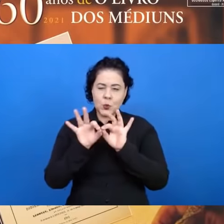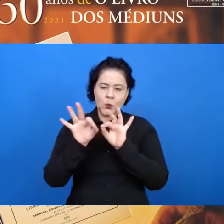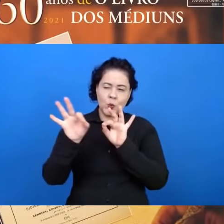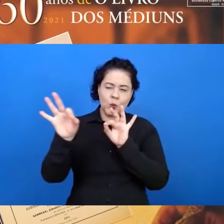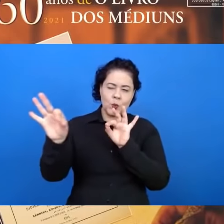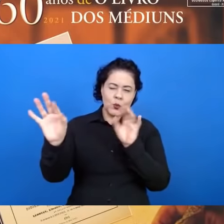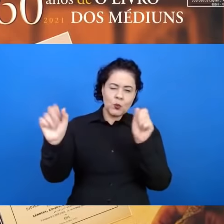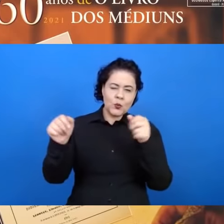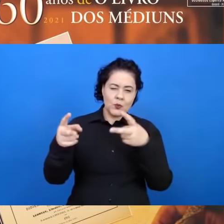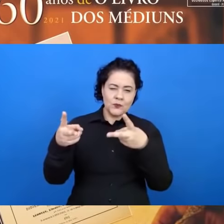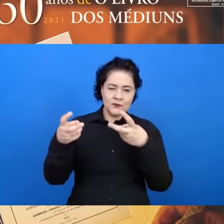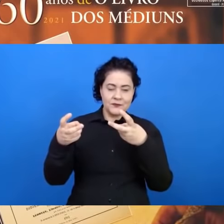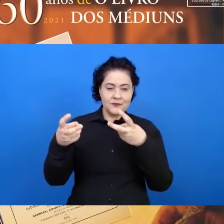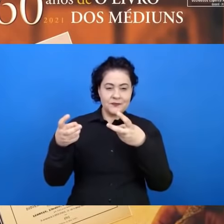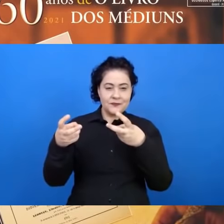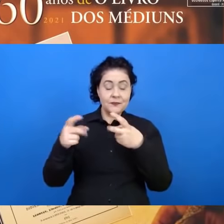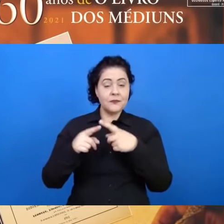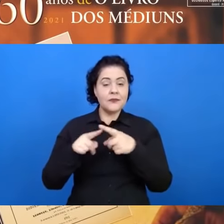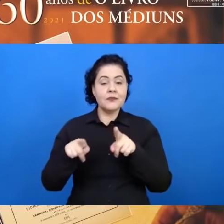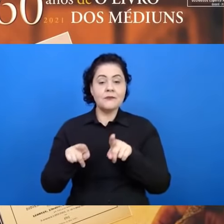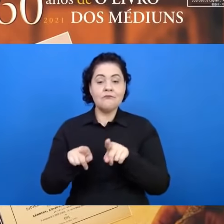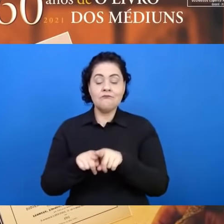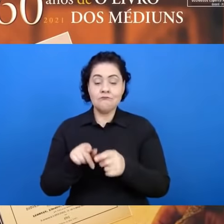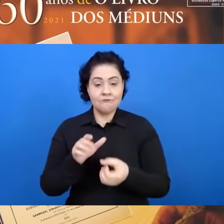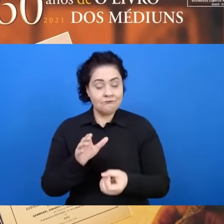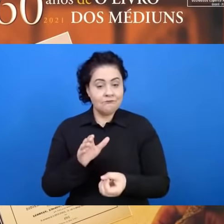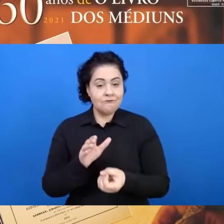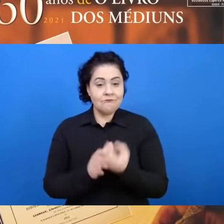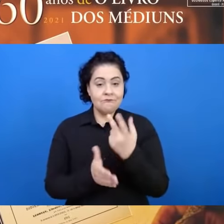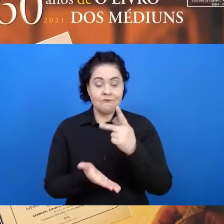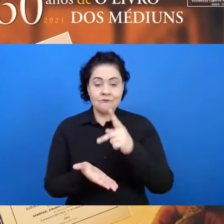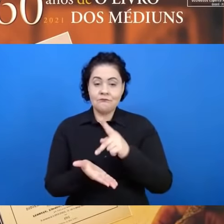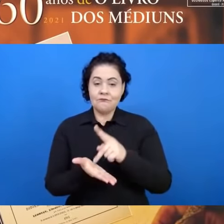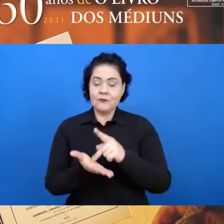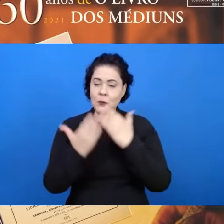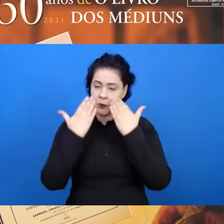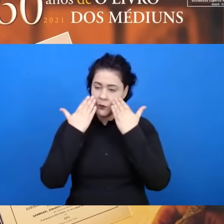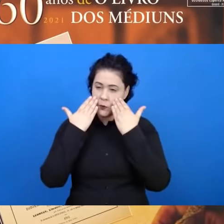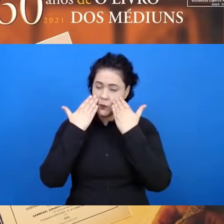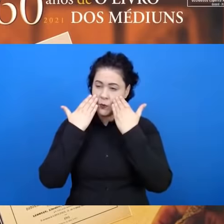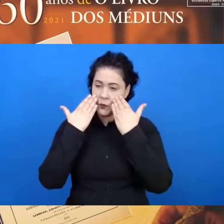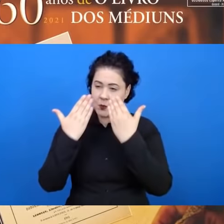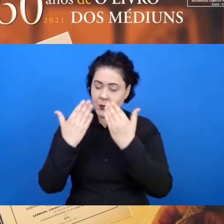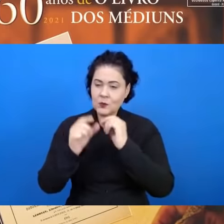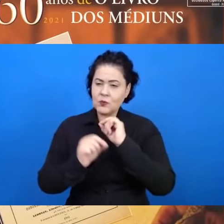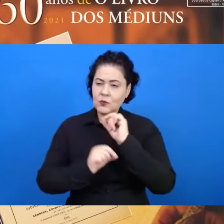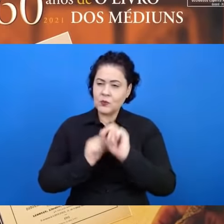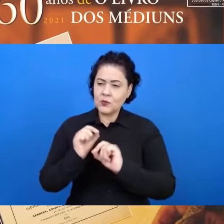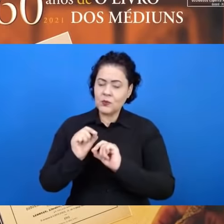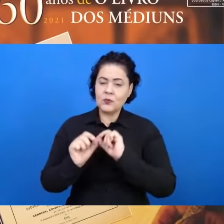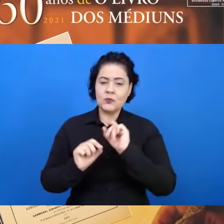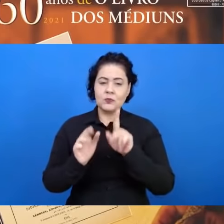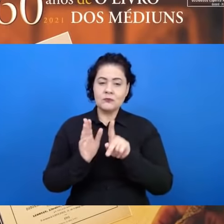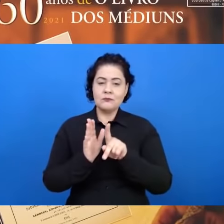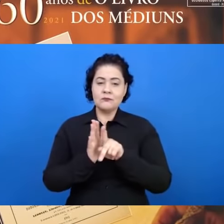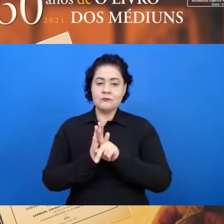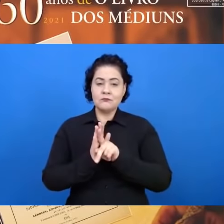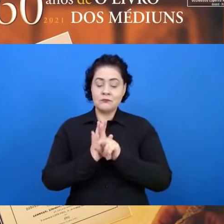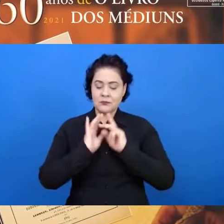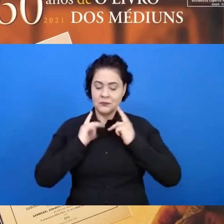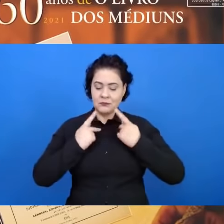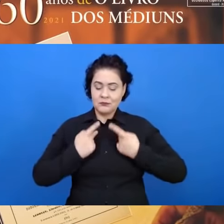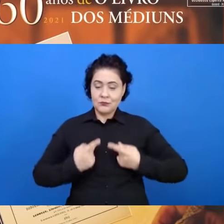Bem montado, evidenciando o aprumo de um homem habituado aos prazeres do